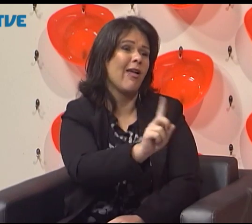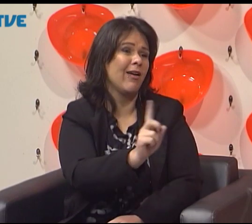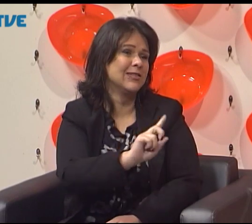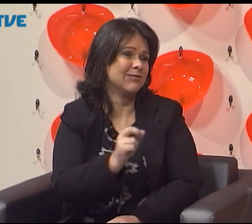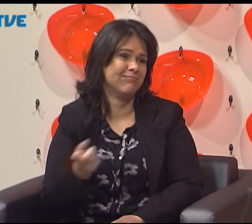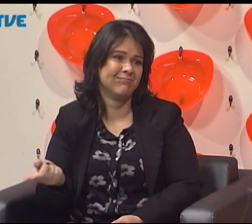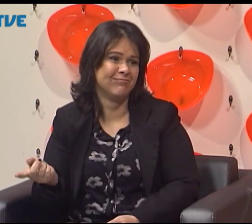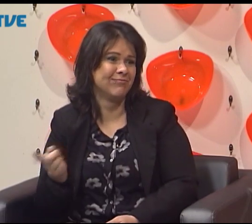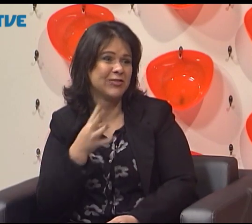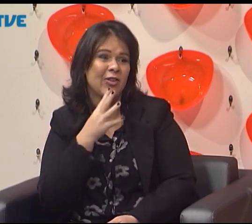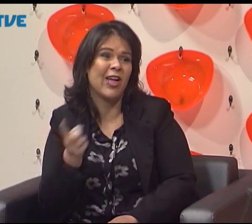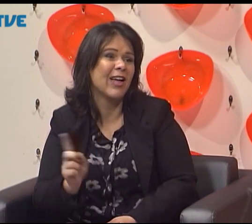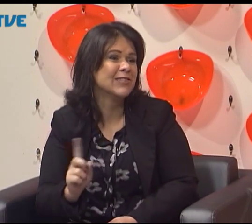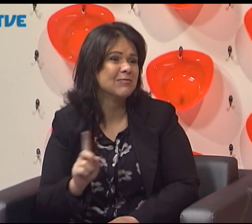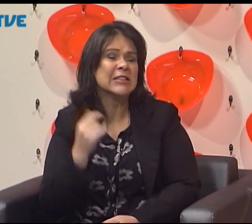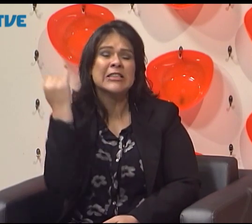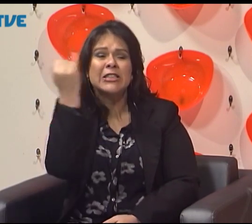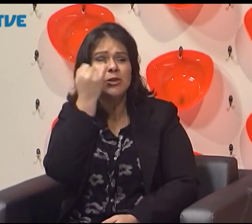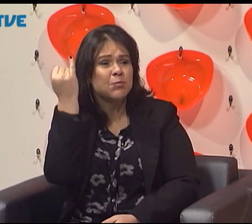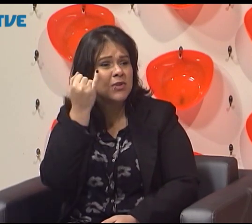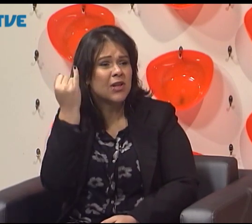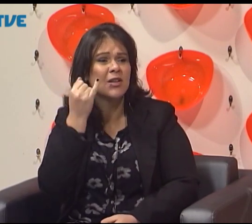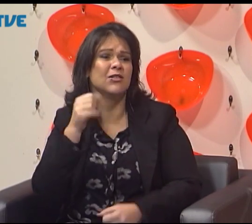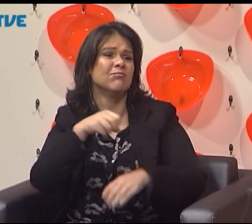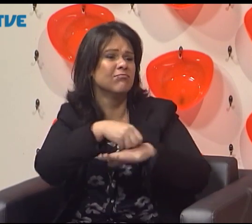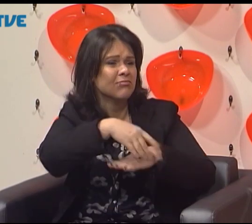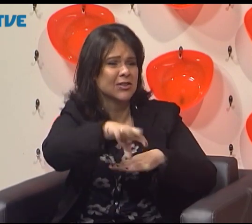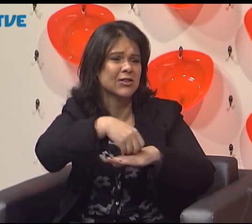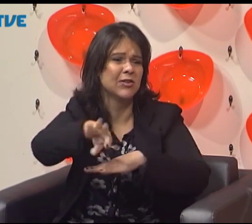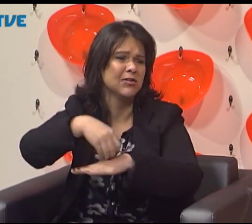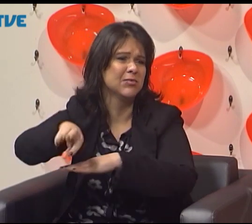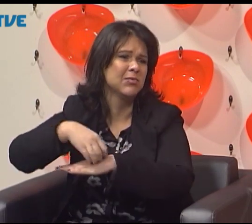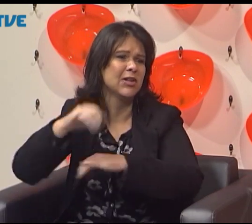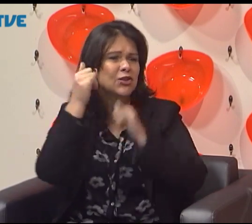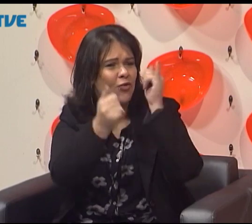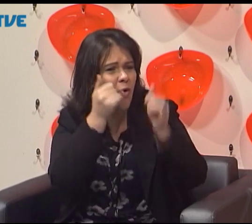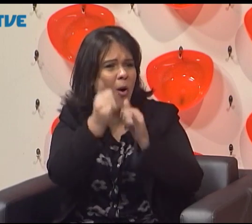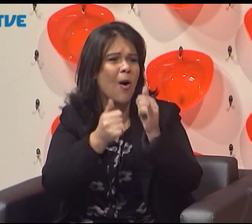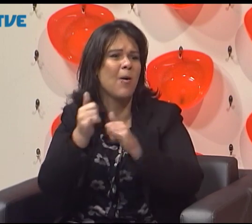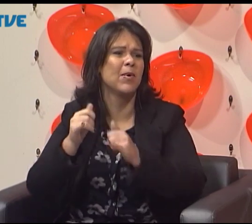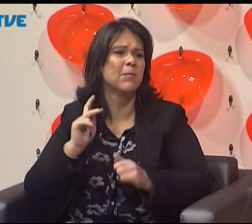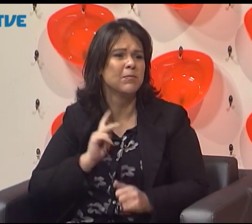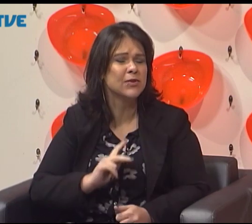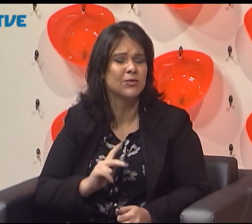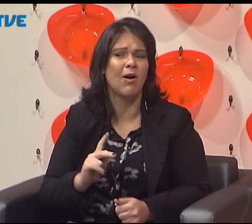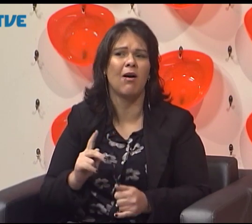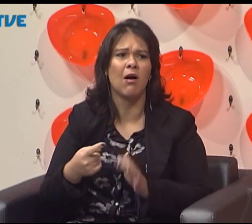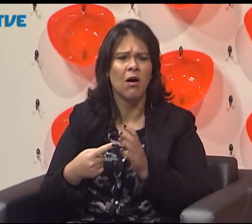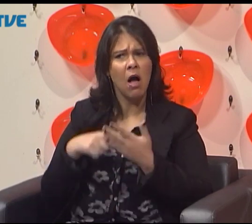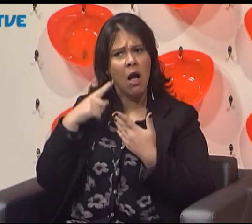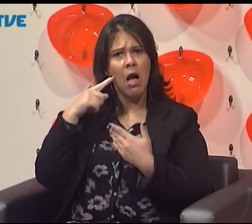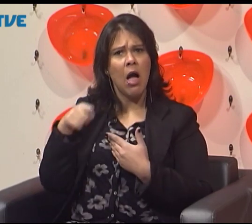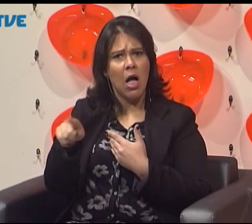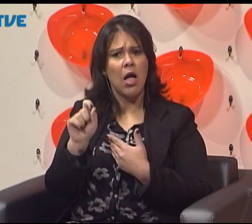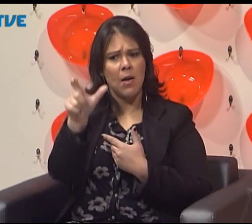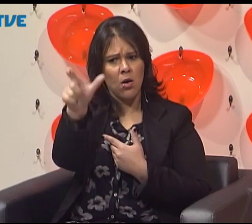preconceito ou não é? A forma de falar com a gente é um preconceito ou não é? Então, a gente tem, sim, as nossas desconfianças em função de toda